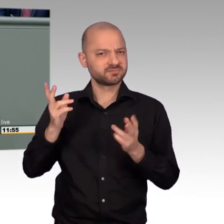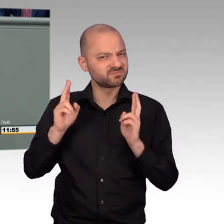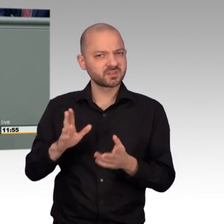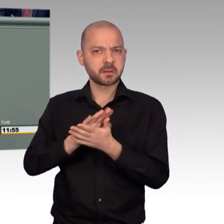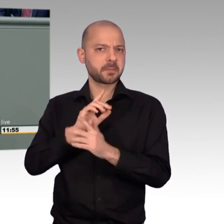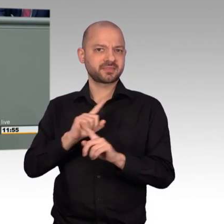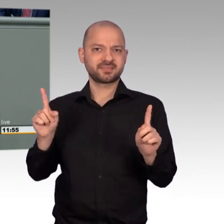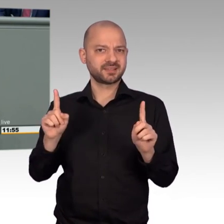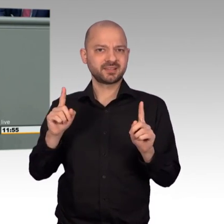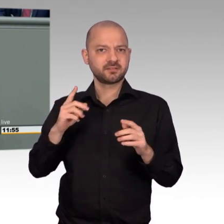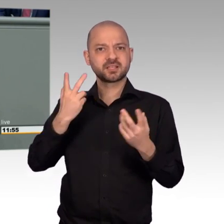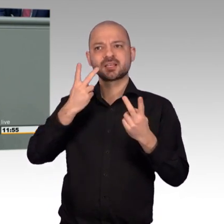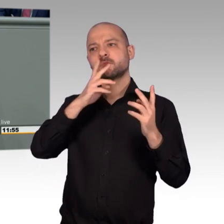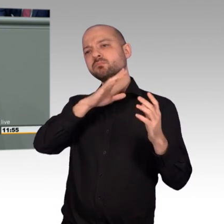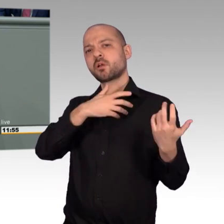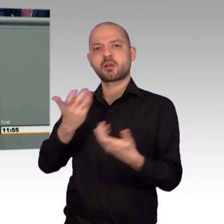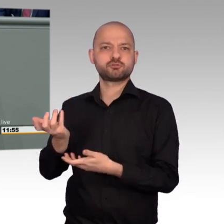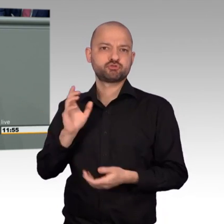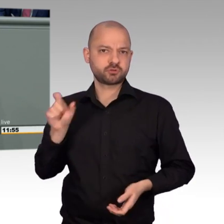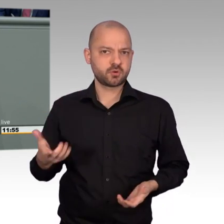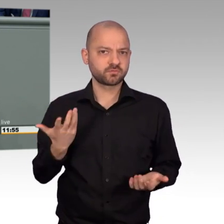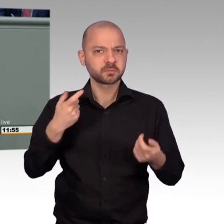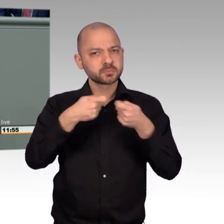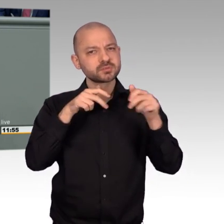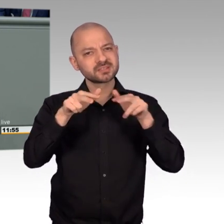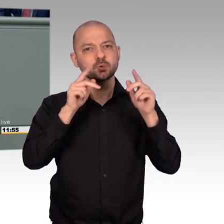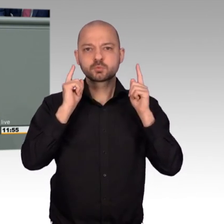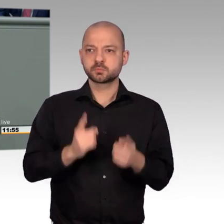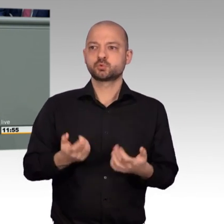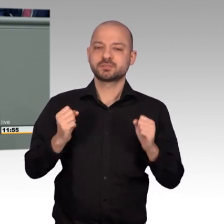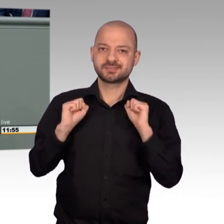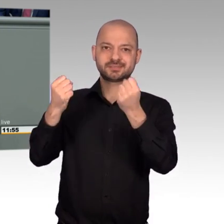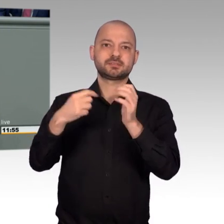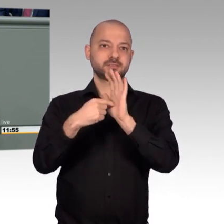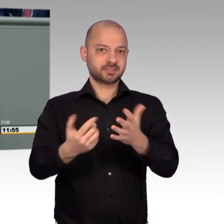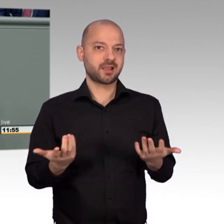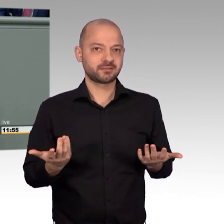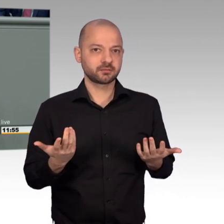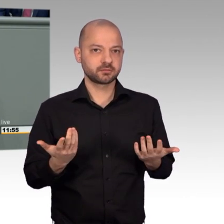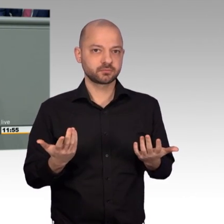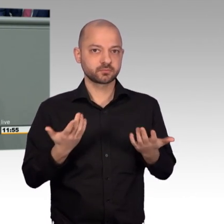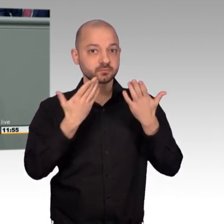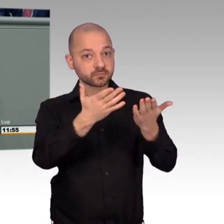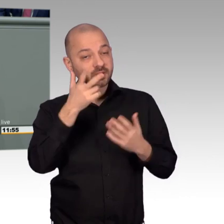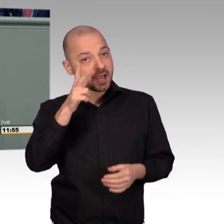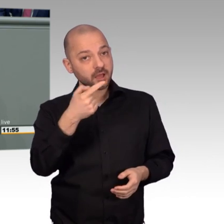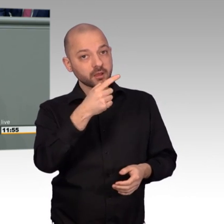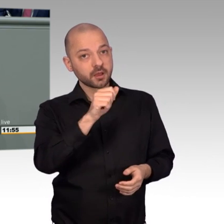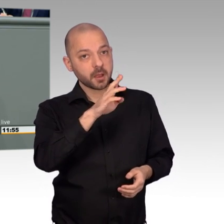reicht eben nicht aus, auf der Münchner Sicherheitskonferenz schöne, wohlfeile Reden zu halten, wo man die Rolle der Vereinten Nationen stärken will. Sondern es kommt doch darauf